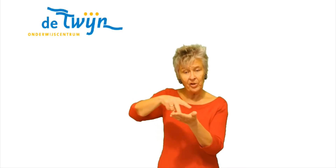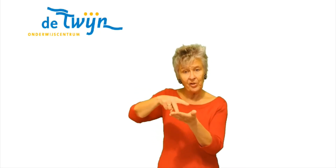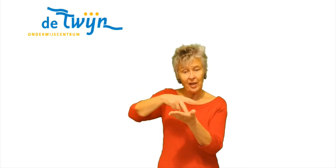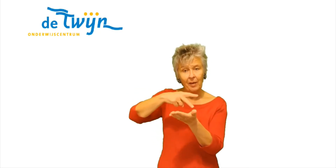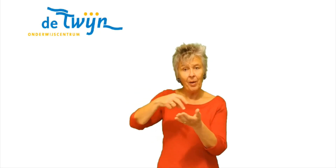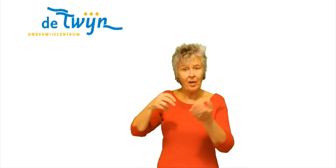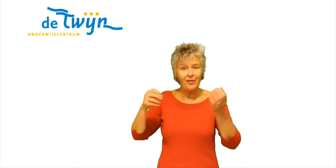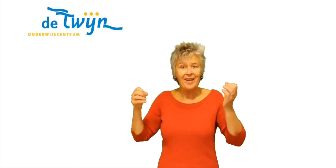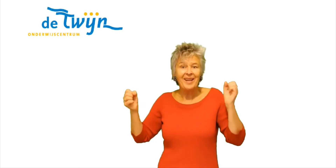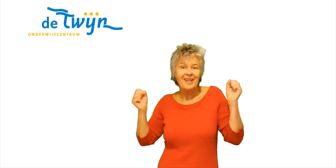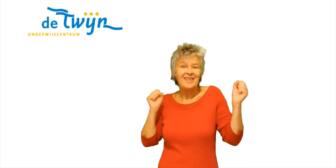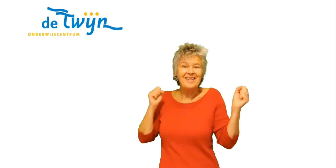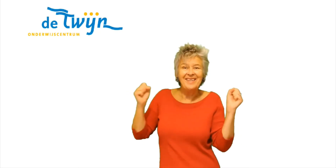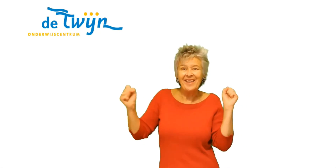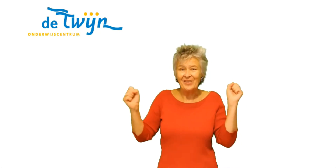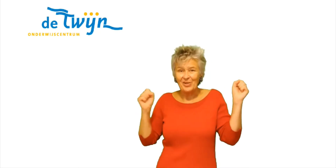En dan pakken we weer Dans